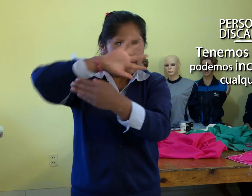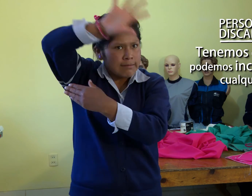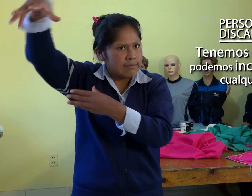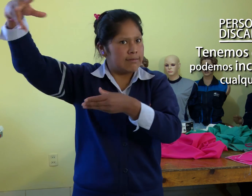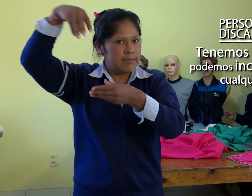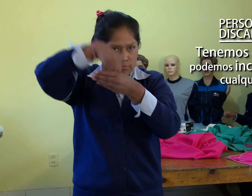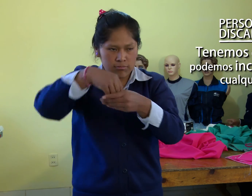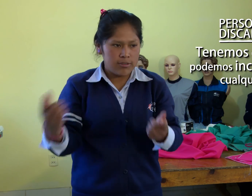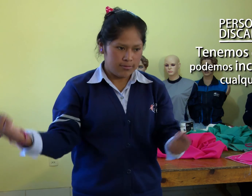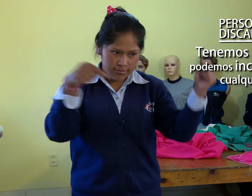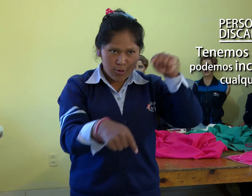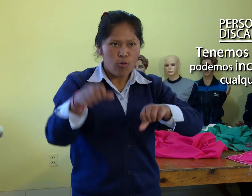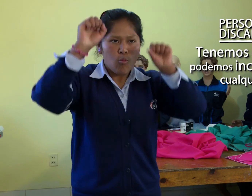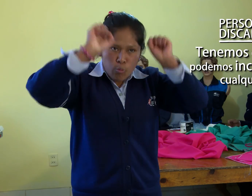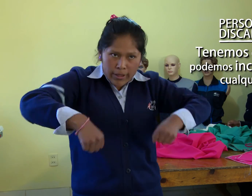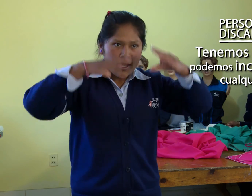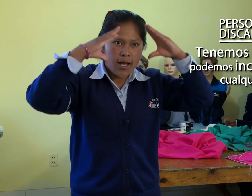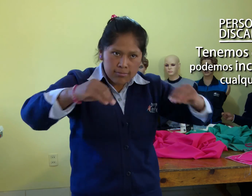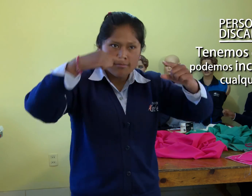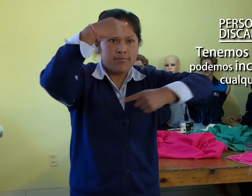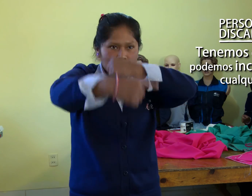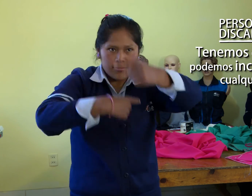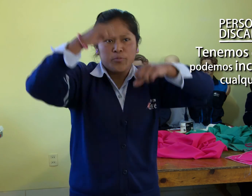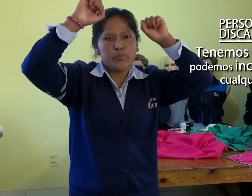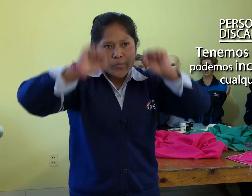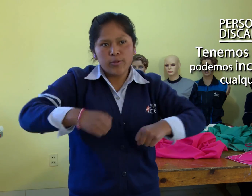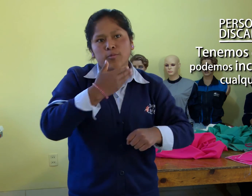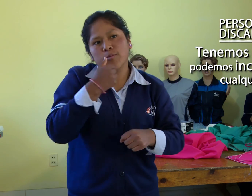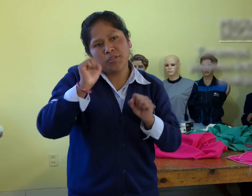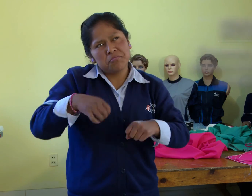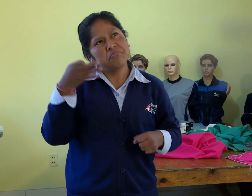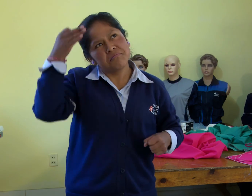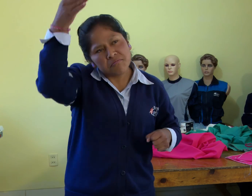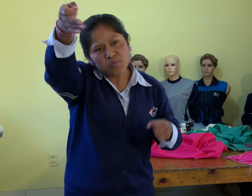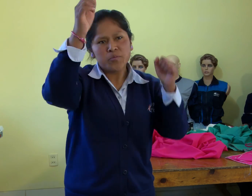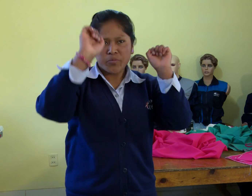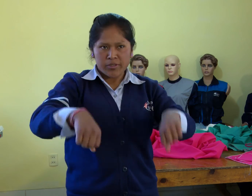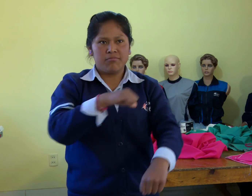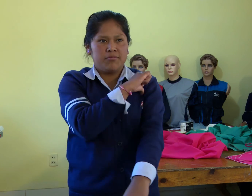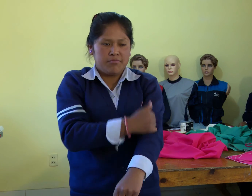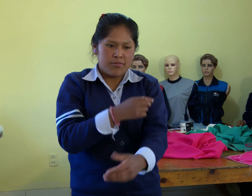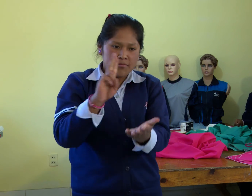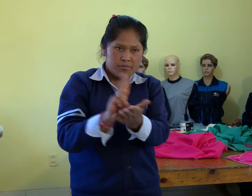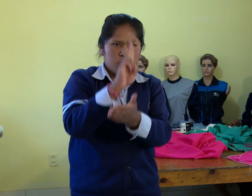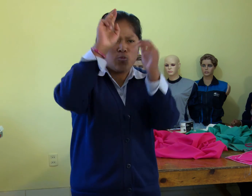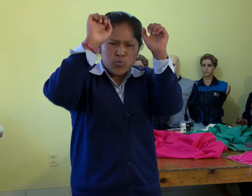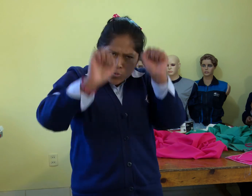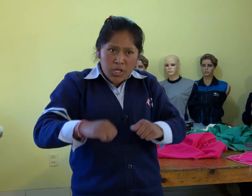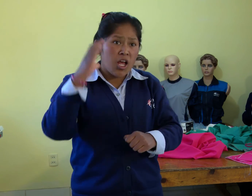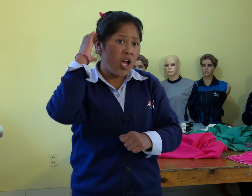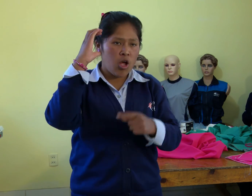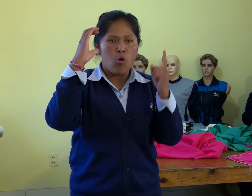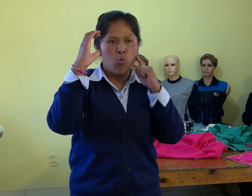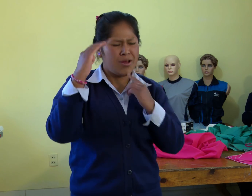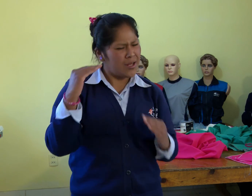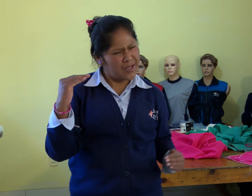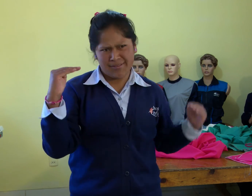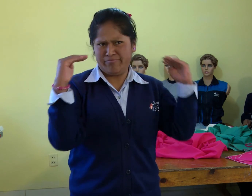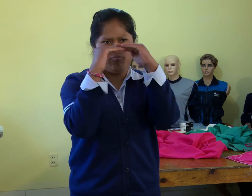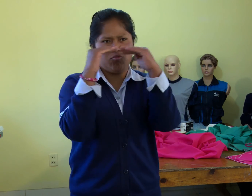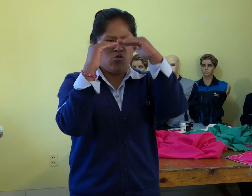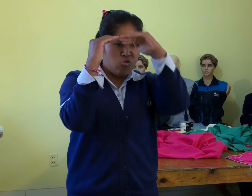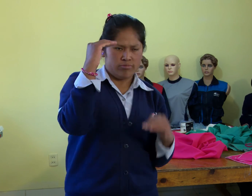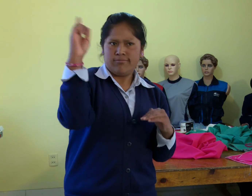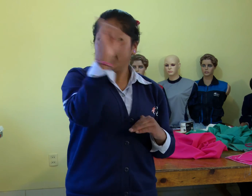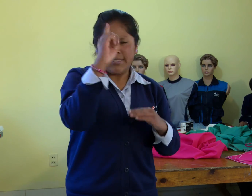derechos y que podemos incluirnos a cualquier lugar y en la sociedad también. Podemos, eso es lo que yo quiero para el futuro, entrar a la